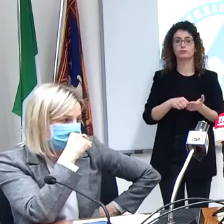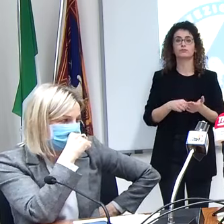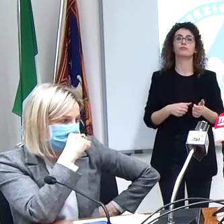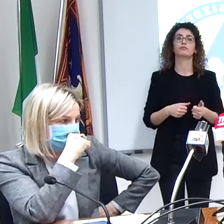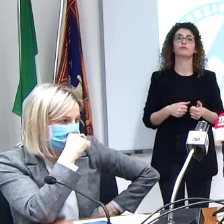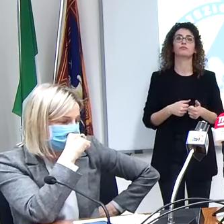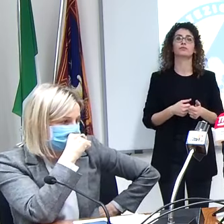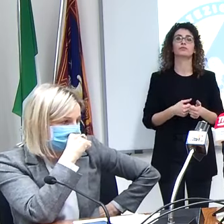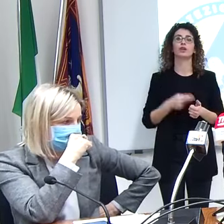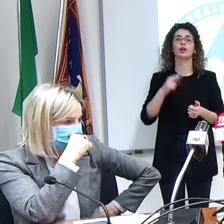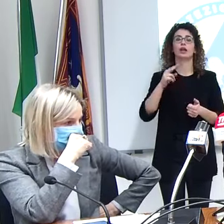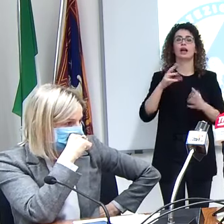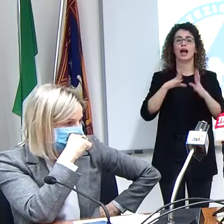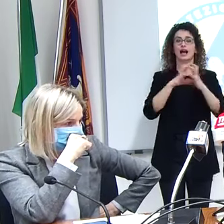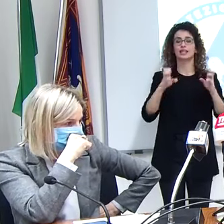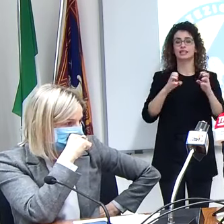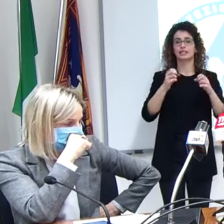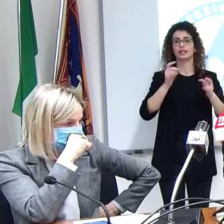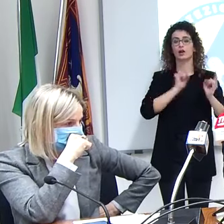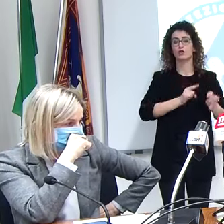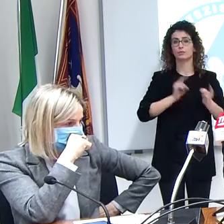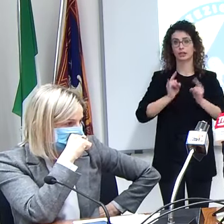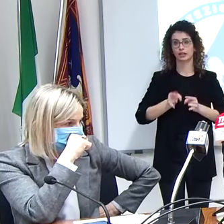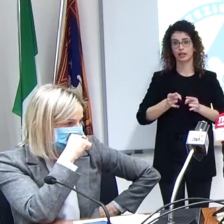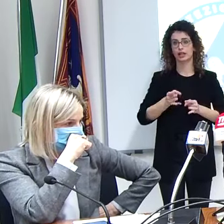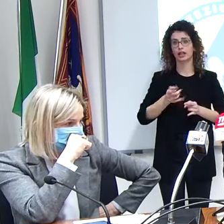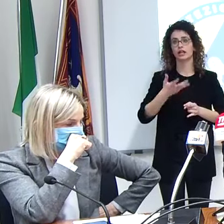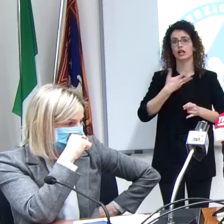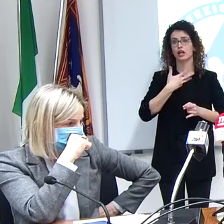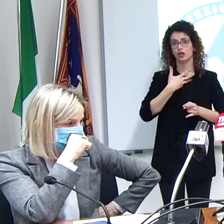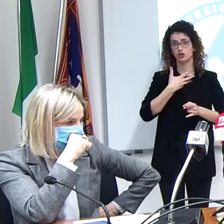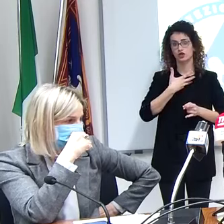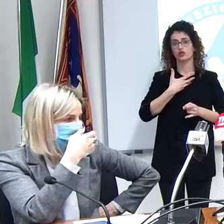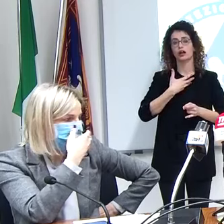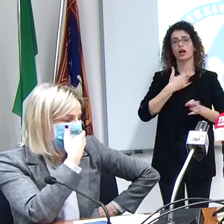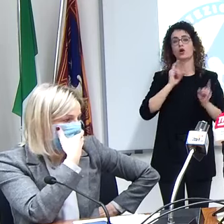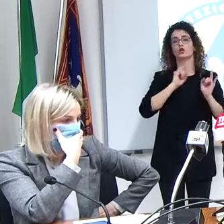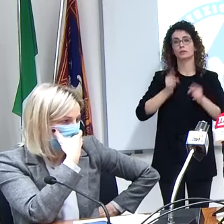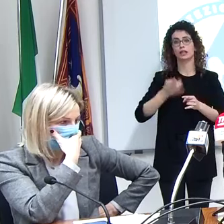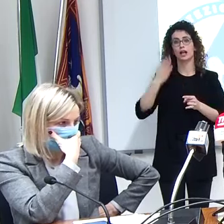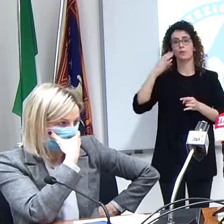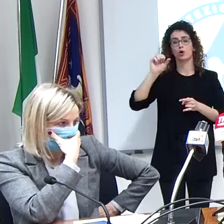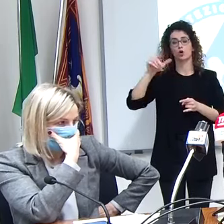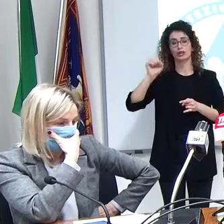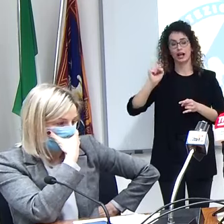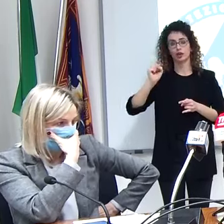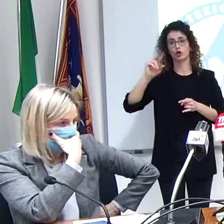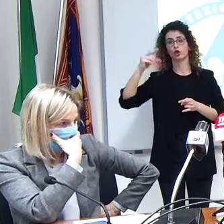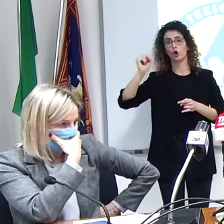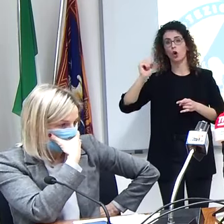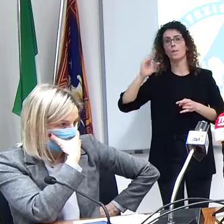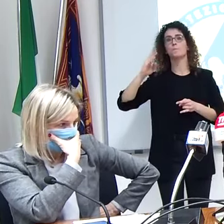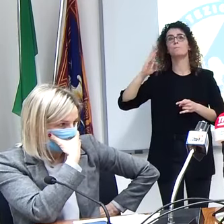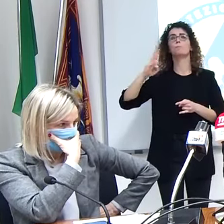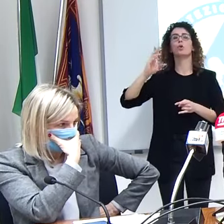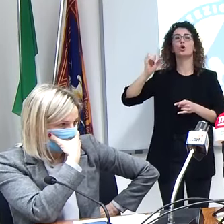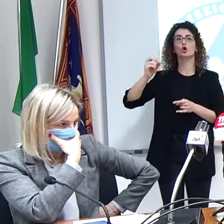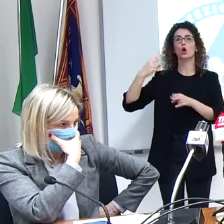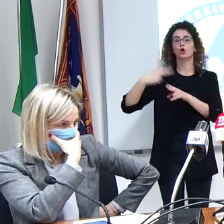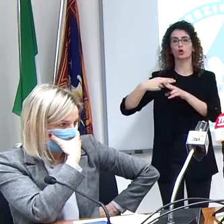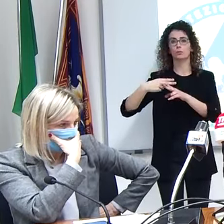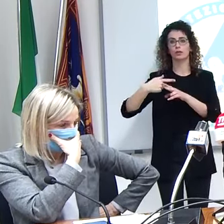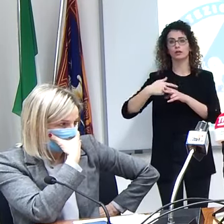'azienda ospedaliera ce l'ha un centro in ospedale Borgo Trento in ospedale Borgo Roma l'azienda ospedaliera di